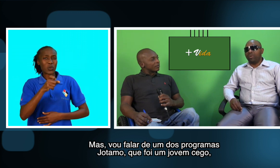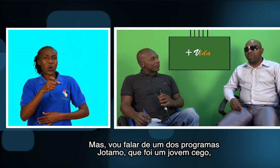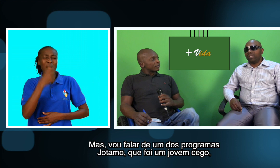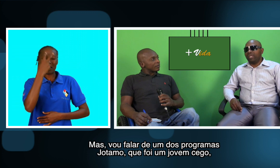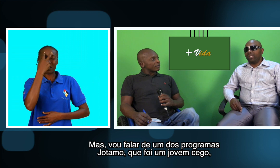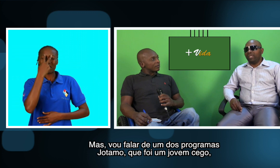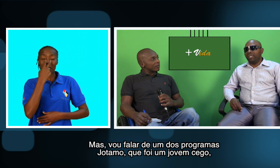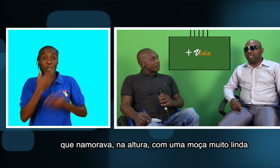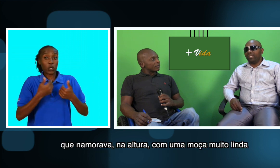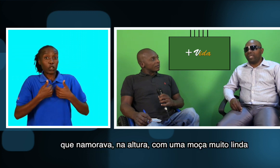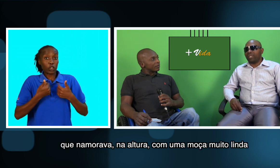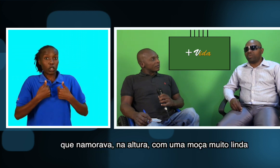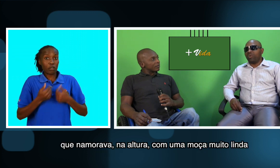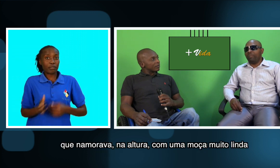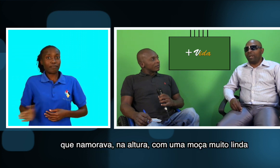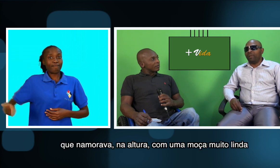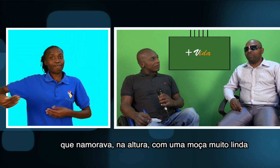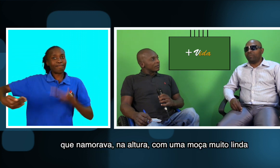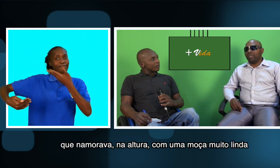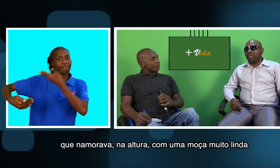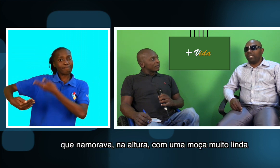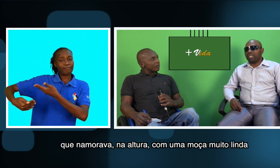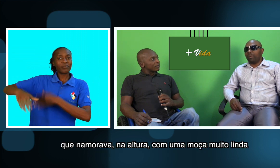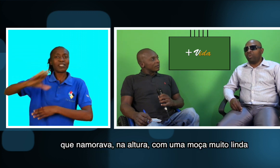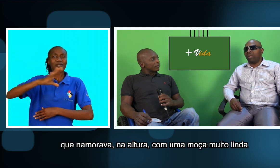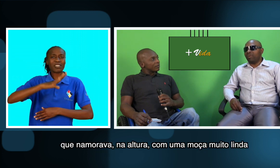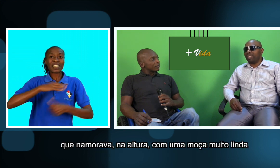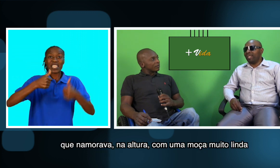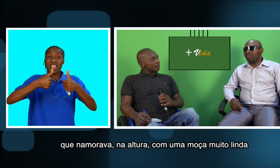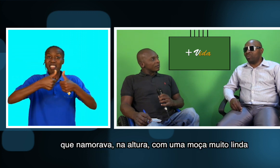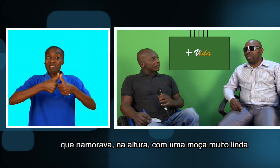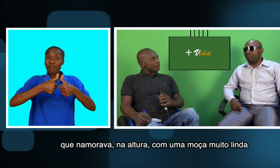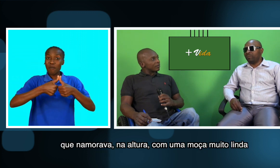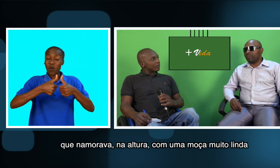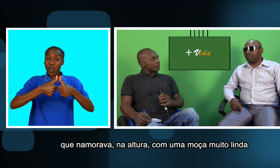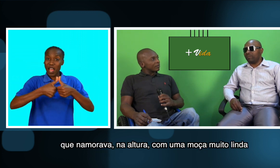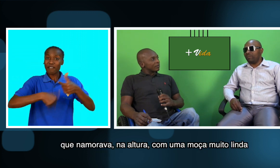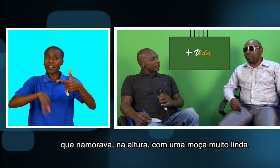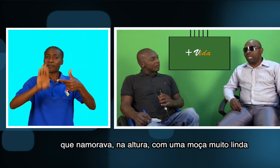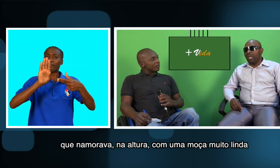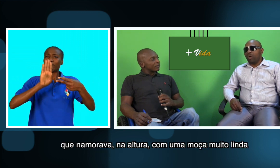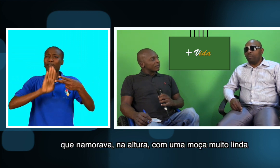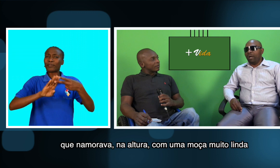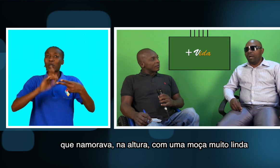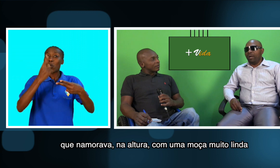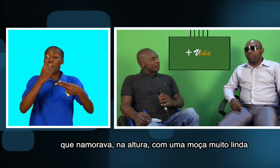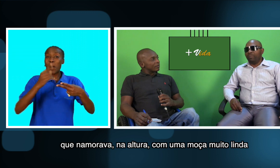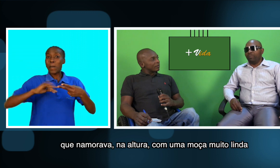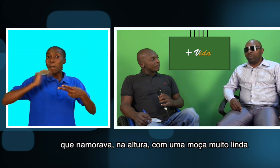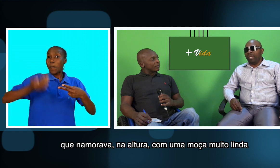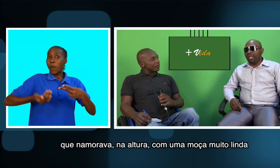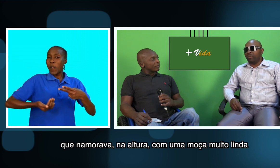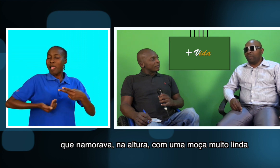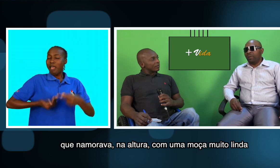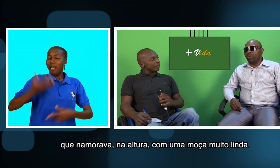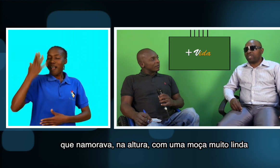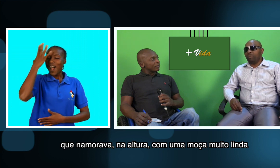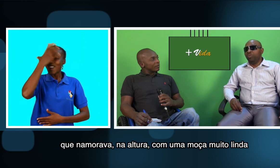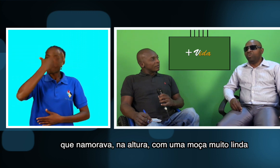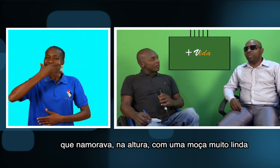que casou com uma, aliás, namorava na altura, com uma mulher, uma moça muito